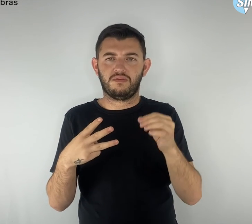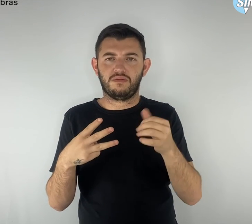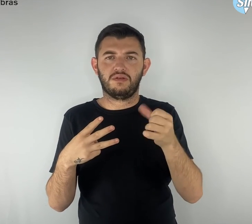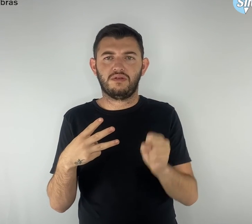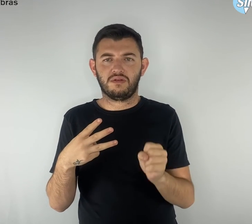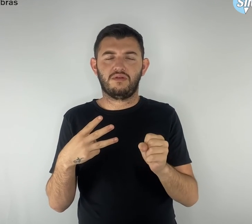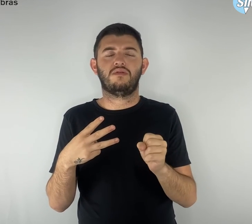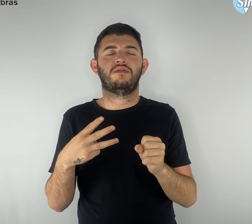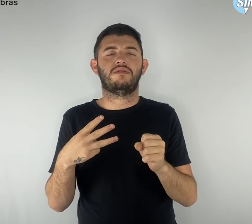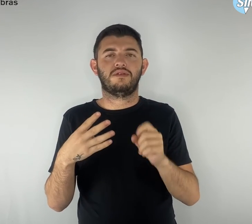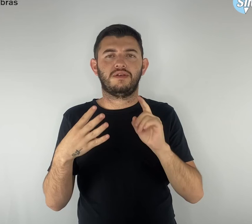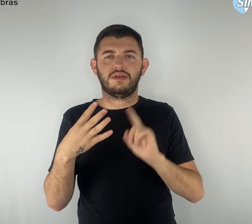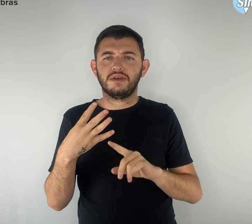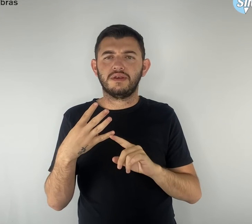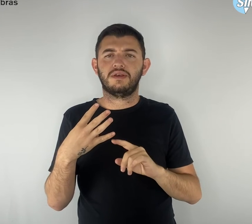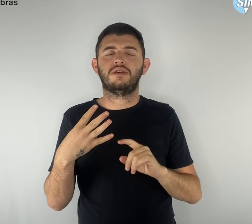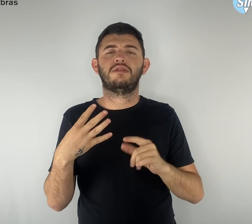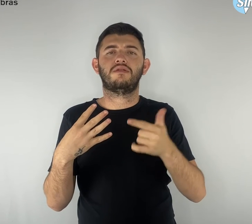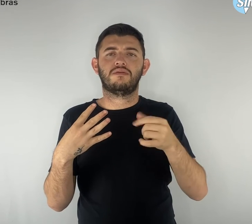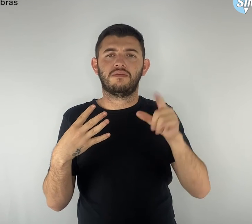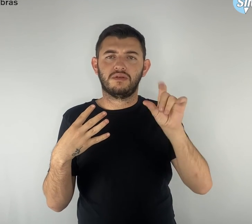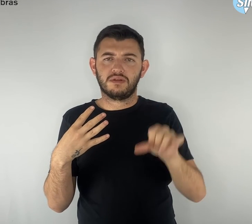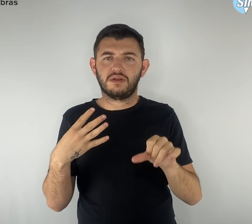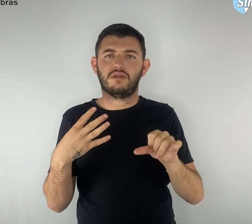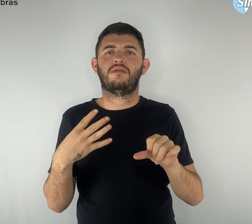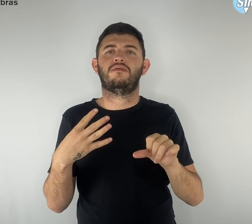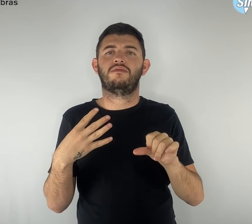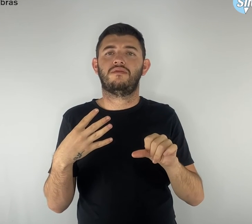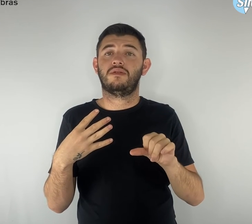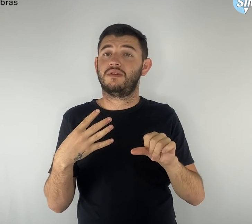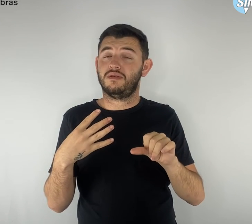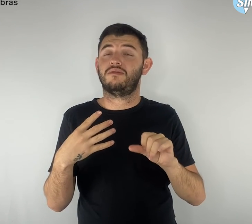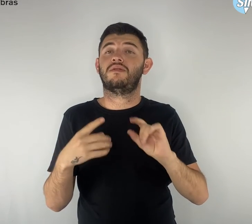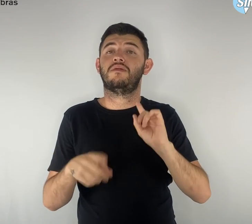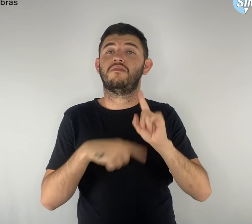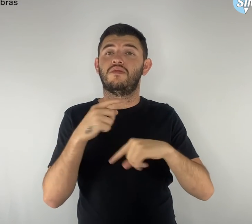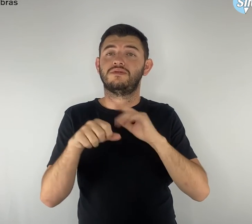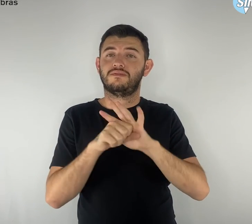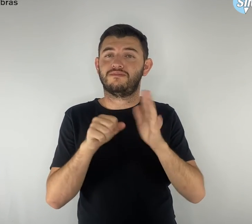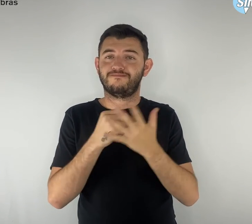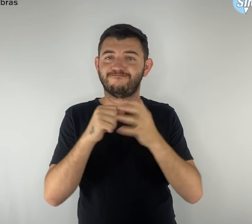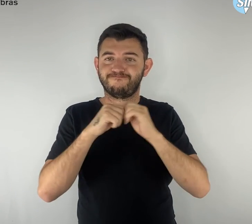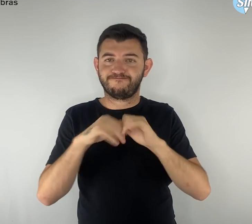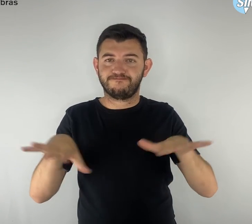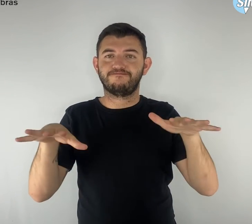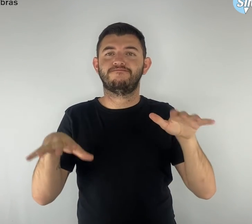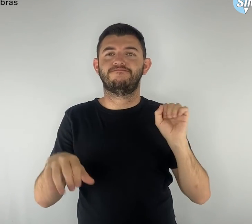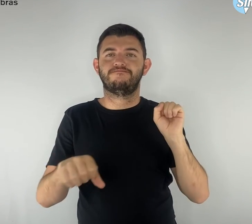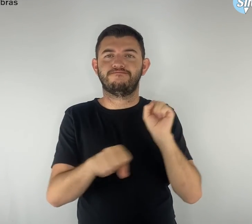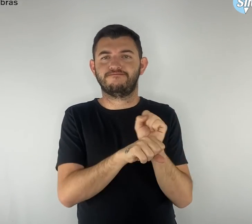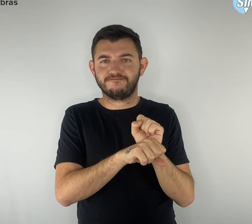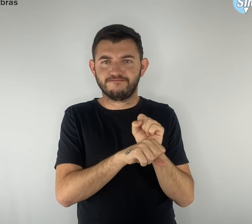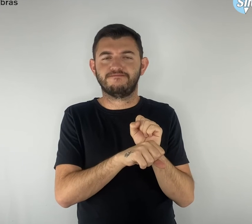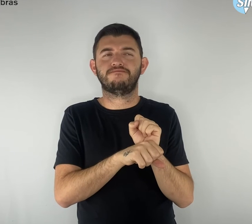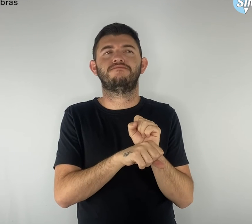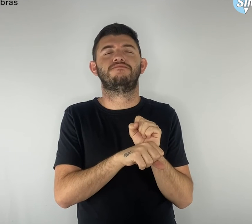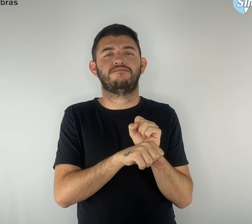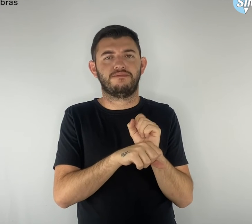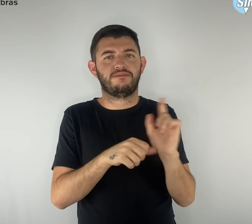agosto de 2019, e por causa da pandemia da Covid-19, foi suspensa por